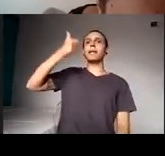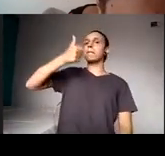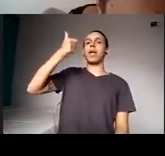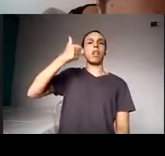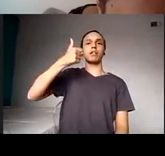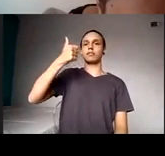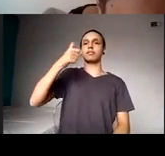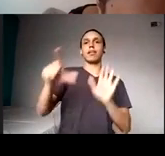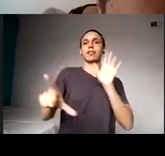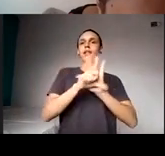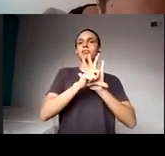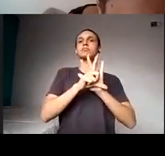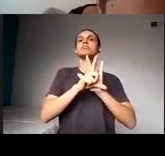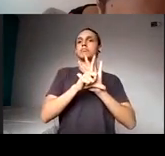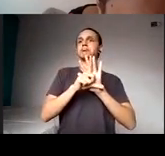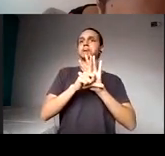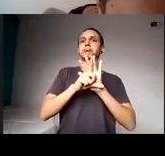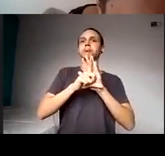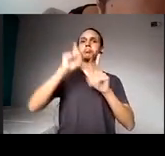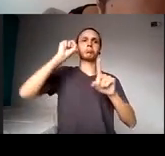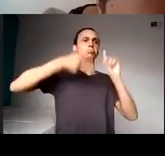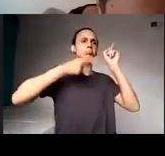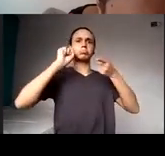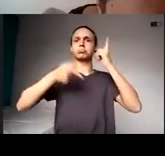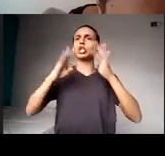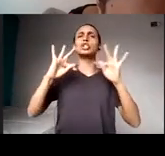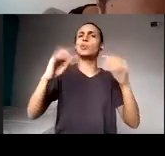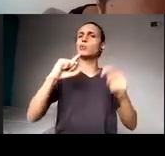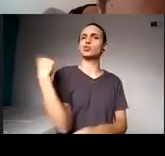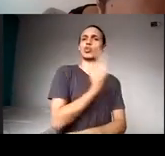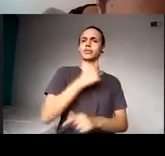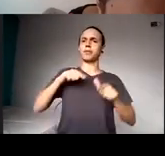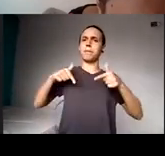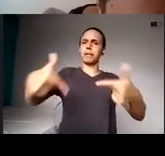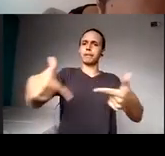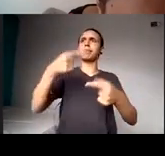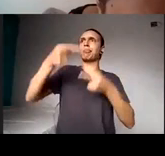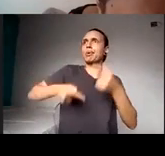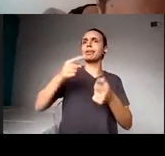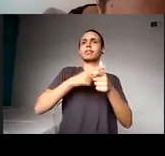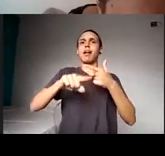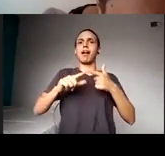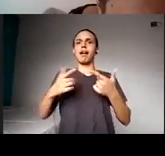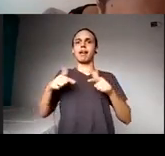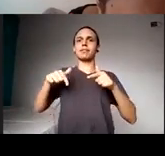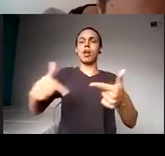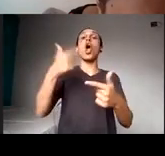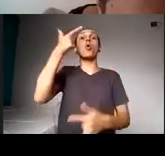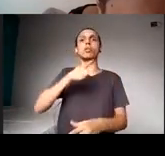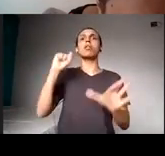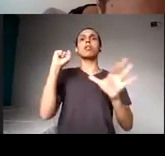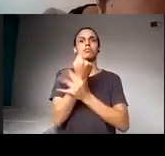nossas políticas e nossas ações e nossas iniciativas para garantir os direitos dessa